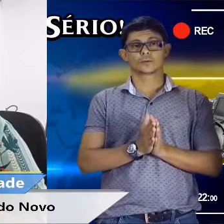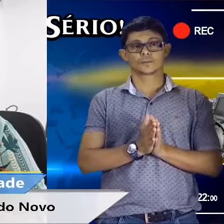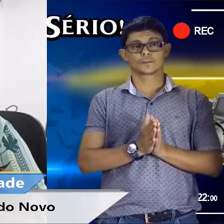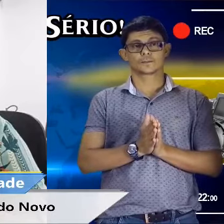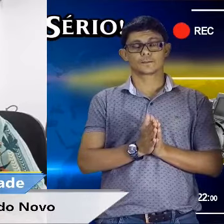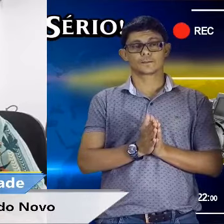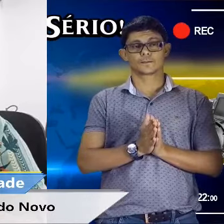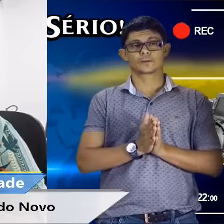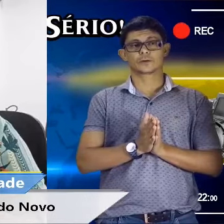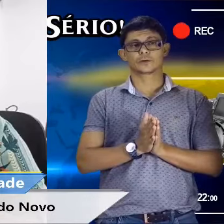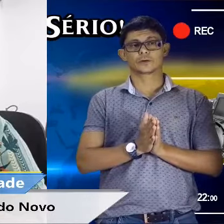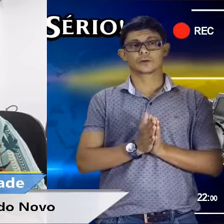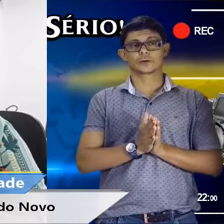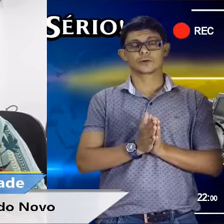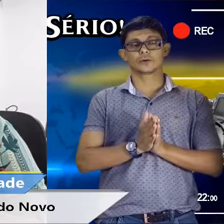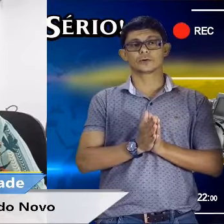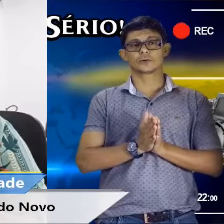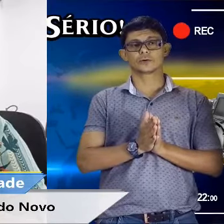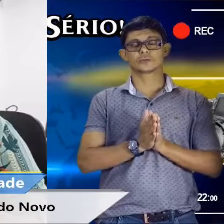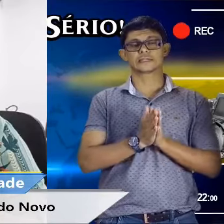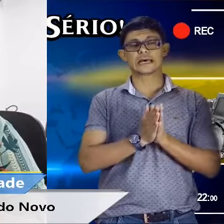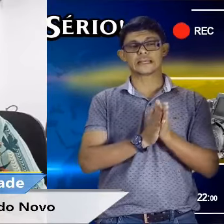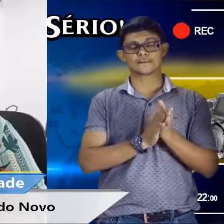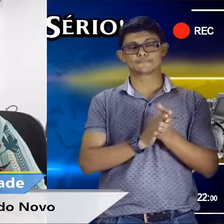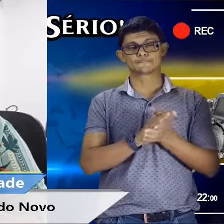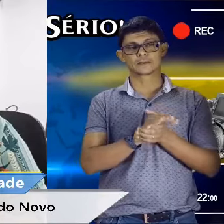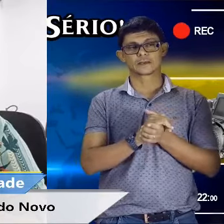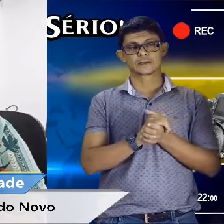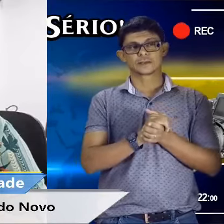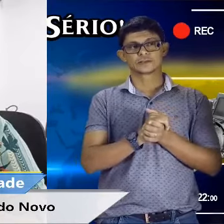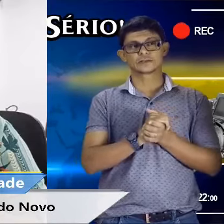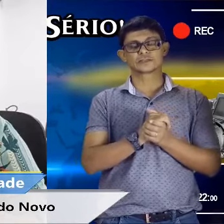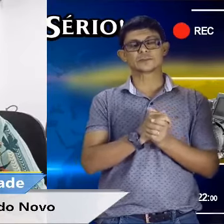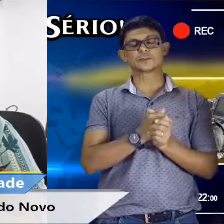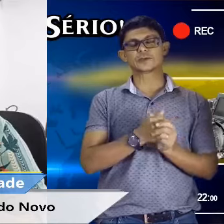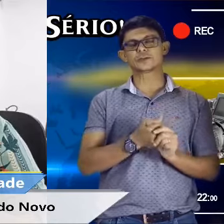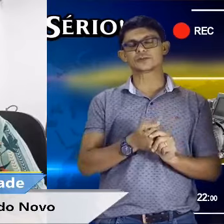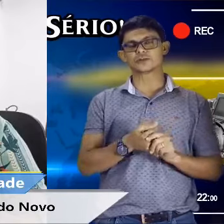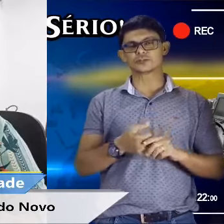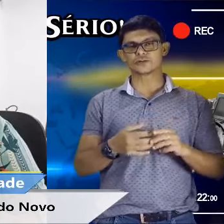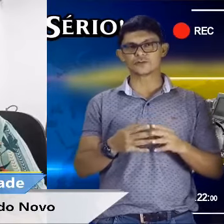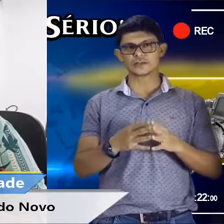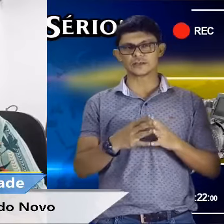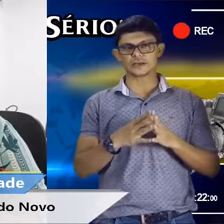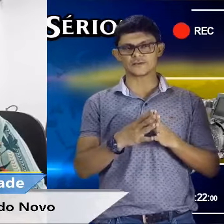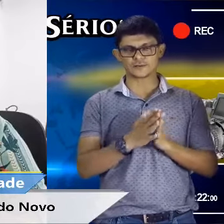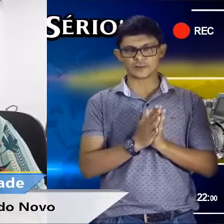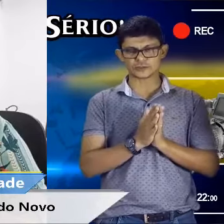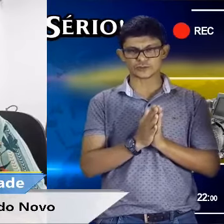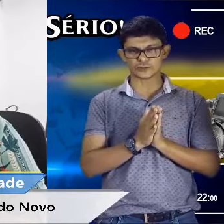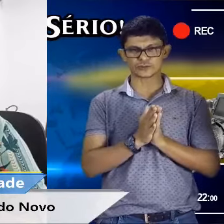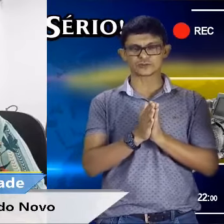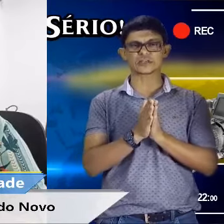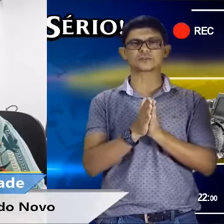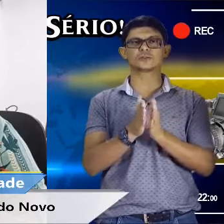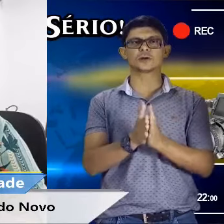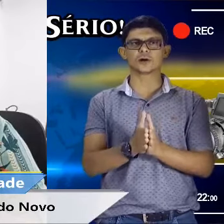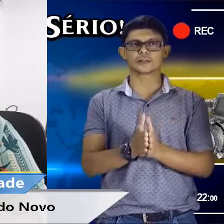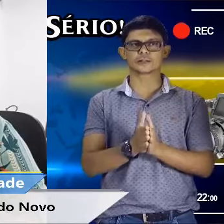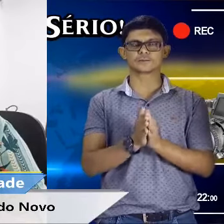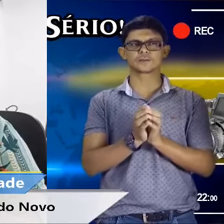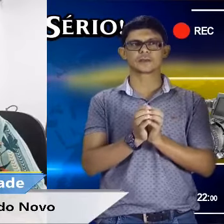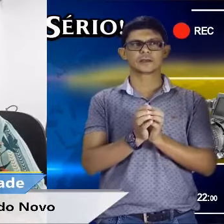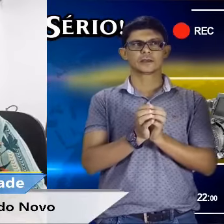crescimento da cidade, ô Jandai. Eu tô... Rosália, se você me permite, hoje eu vi afirmações do Sérgio